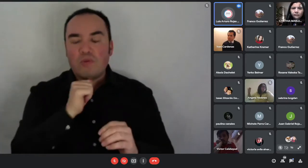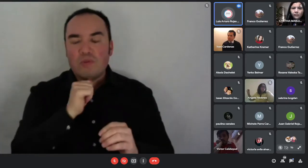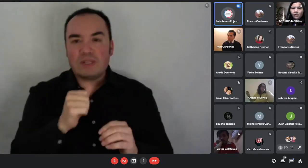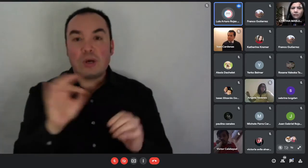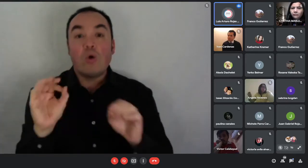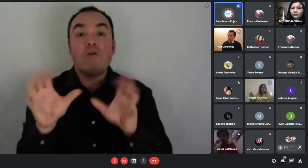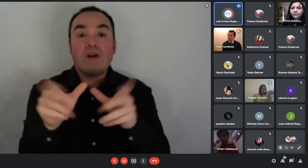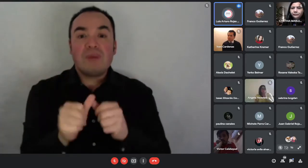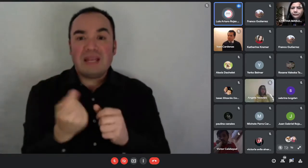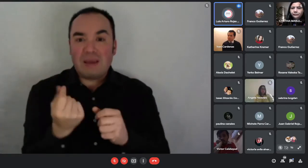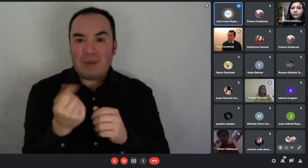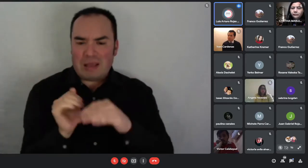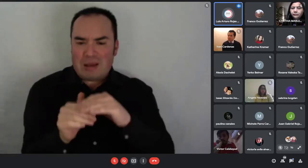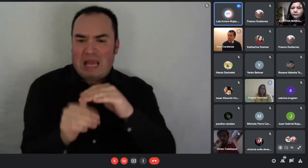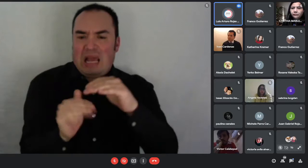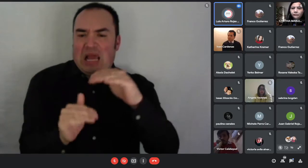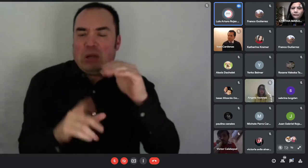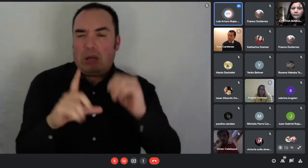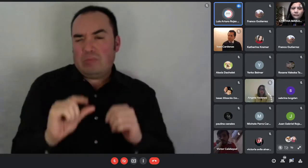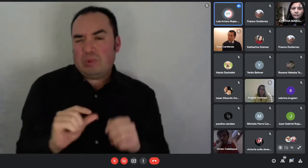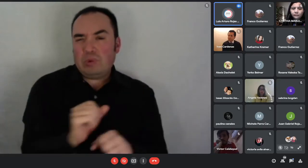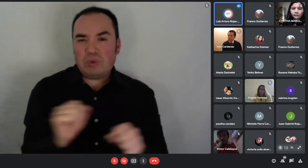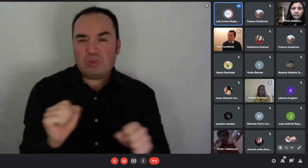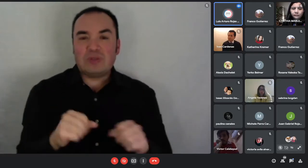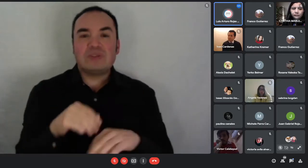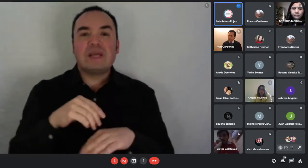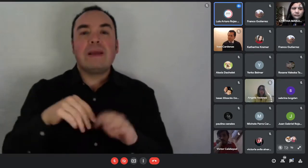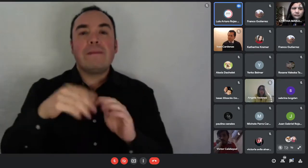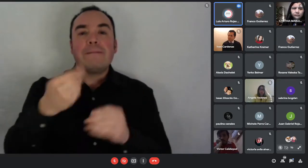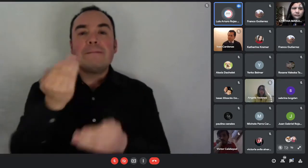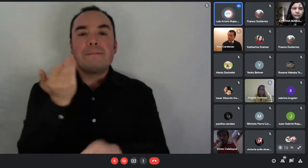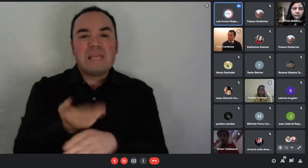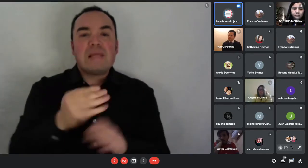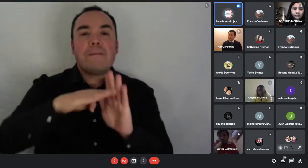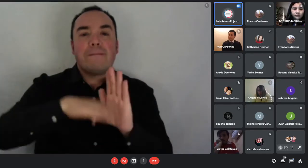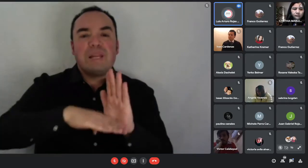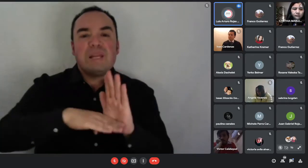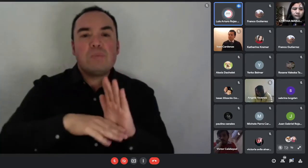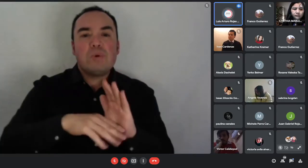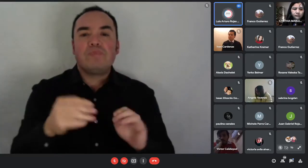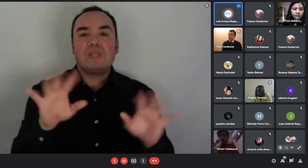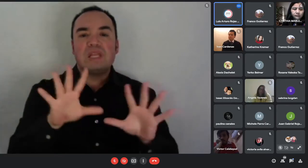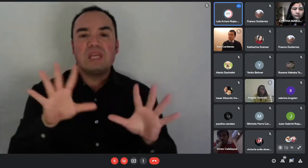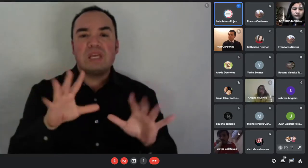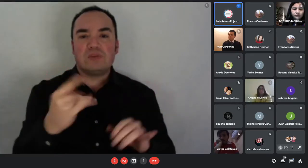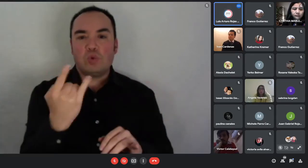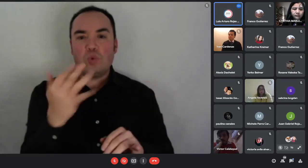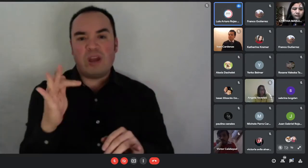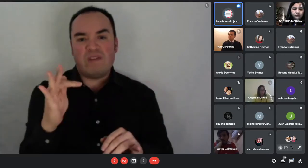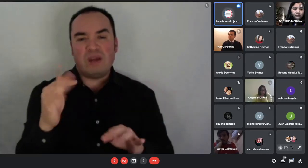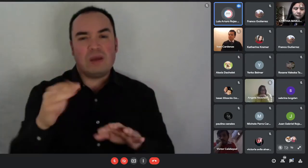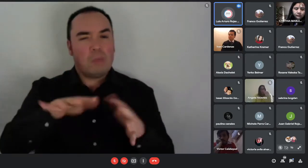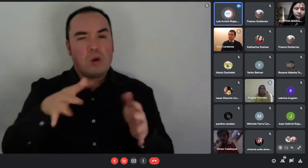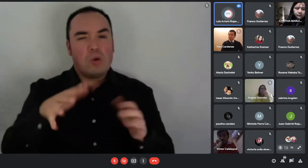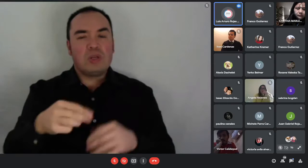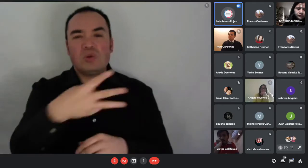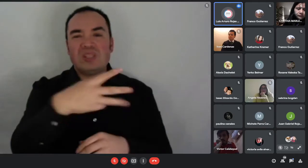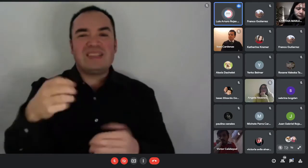de fomento, que son 300.000 pesos aproximadamente, y por otra parte tampoco tienen la posibilidad de acogerse a un